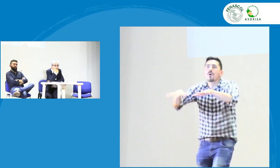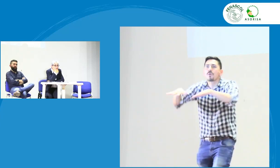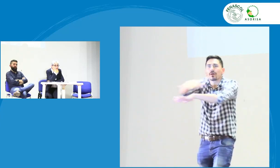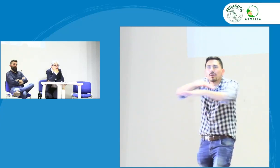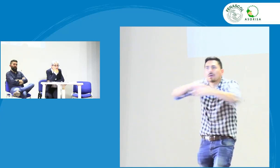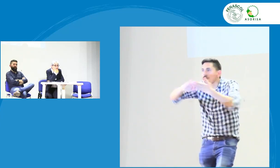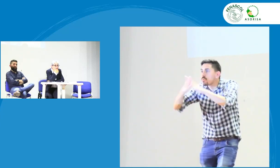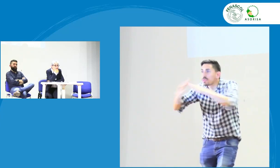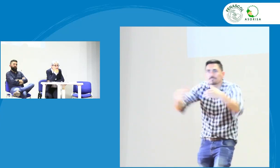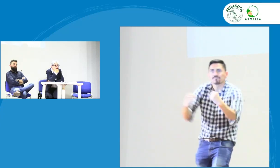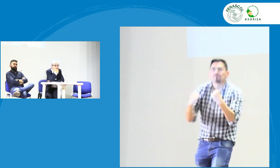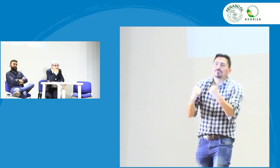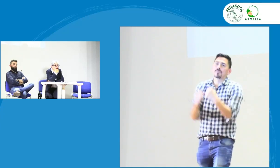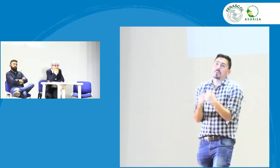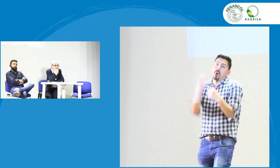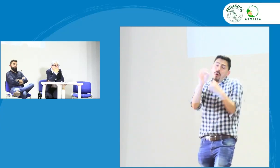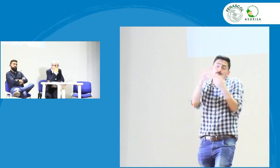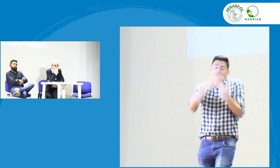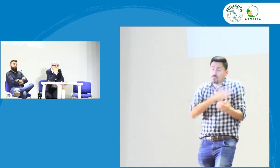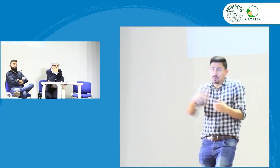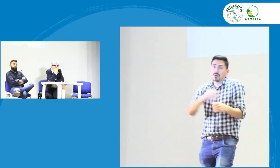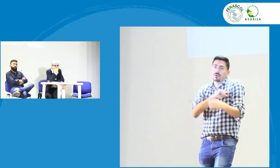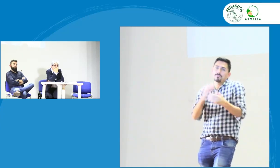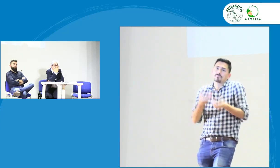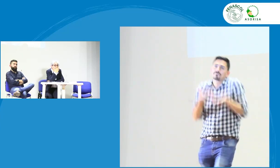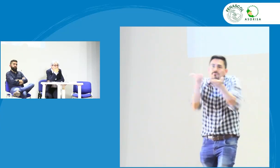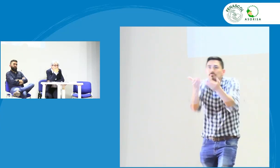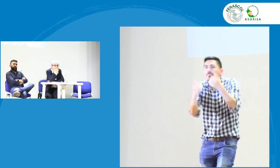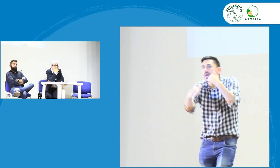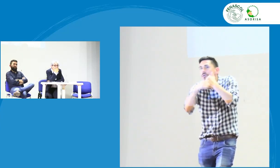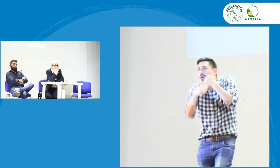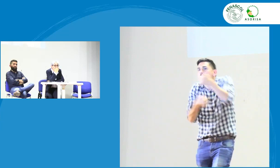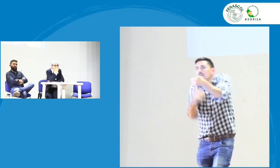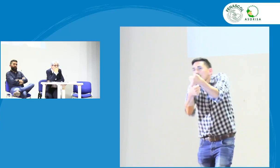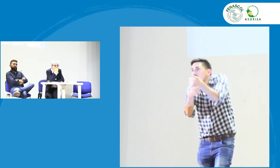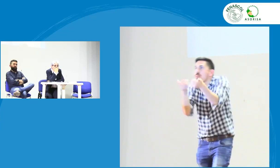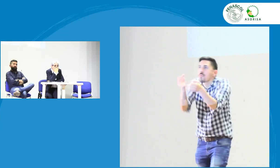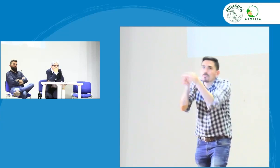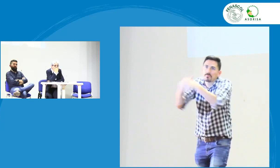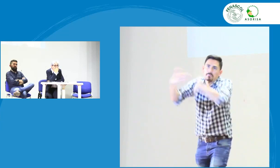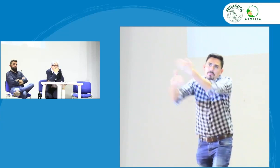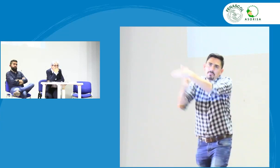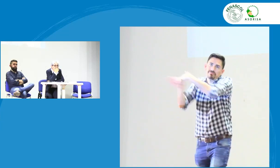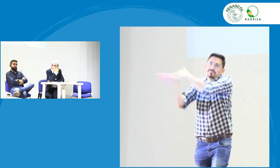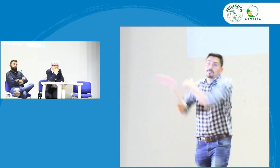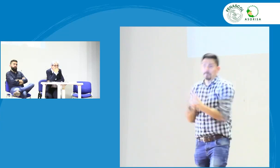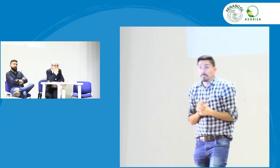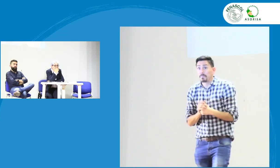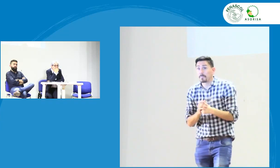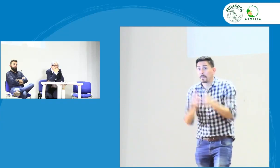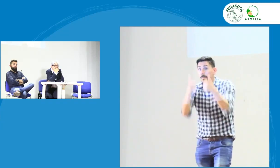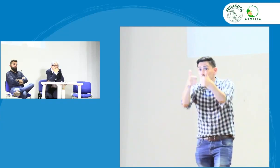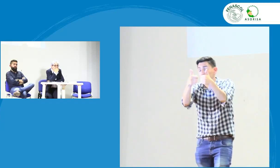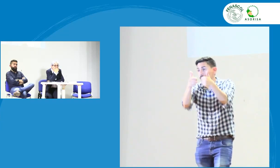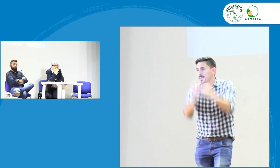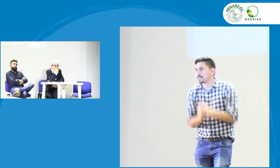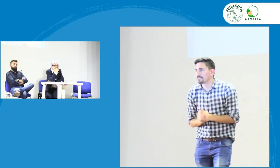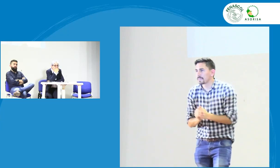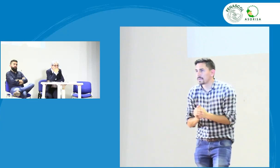principalmente desde el movimiento asociativo y que la comunidad sorda se empodere y haga llegar estas solicitudes a la subdirección